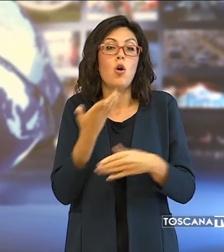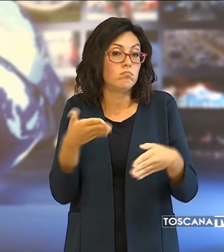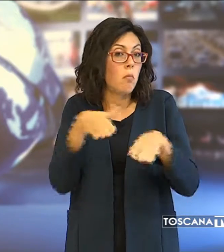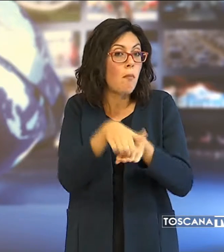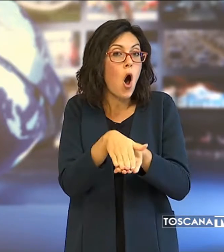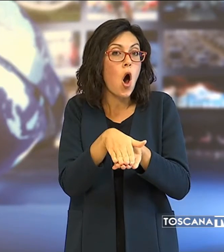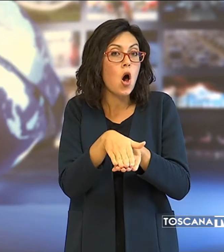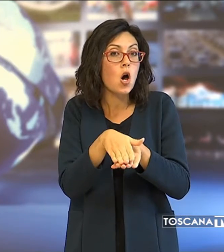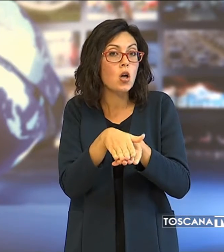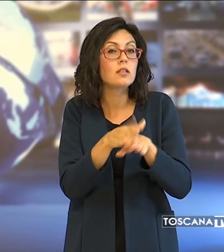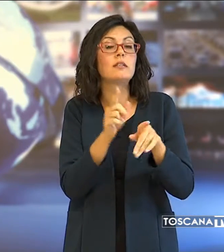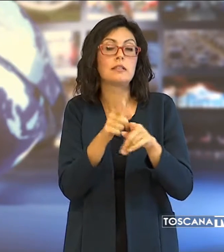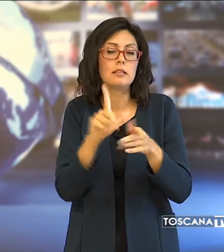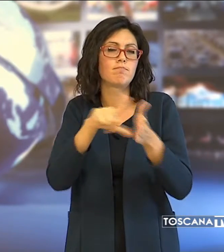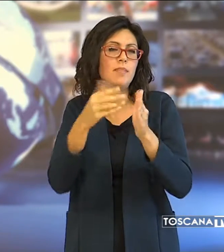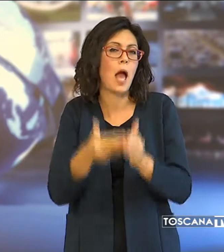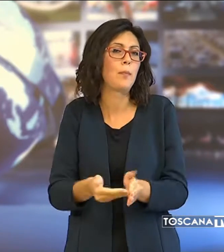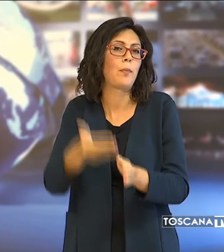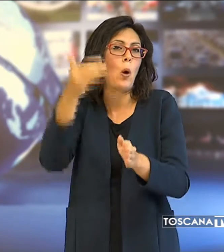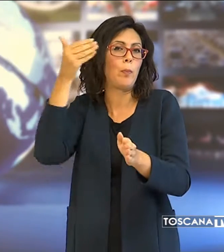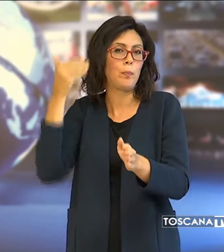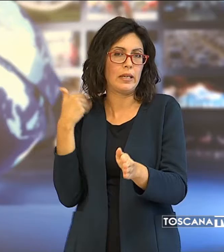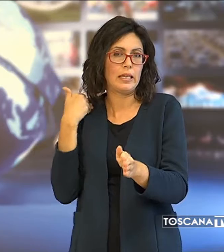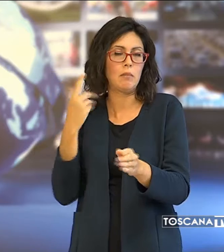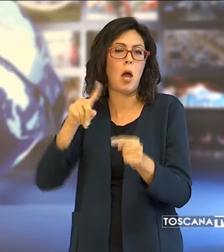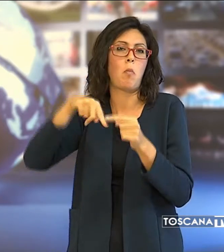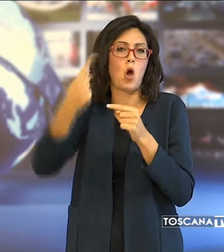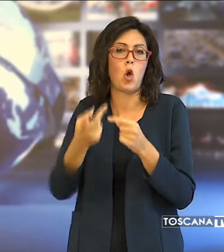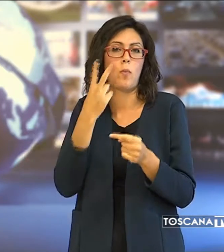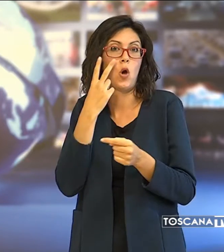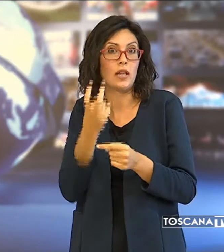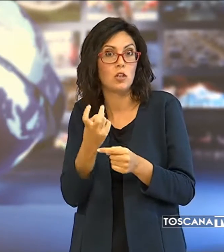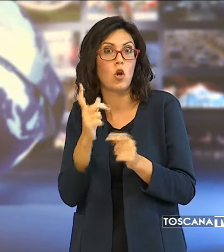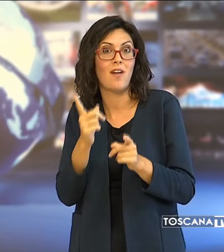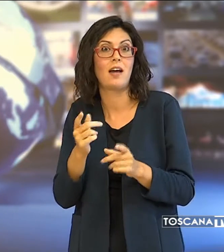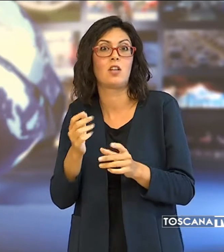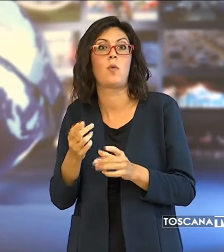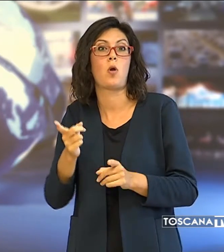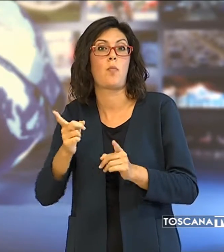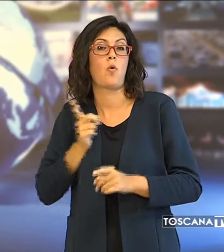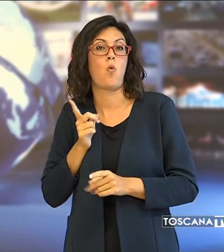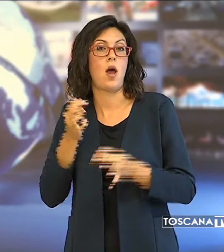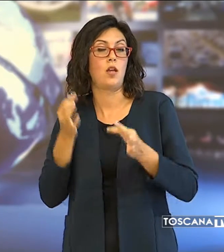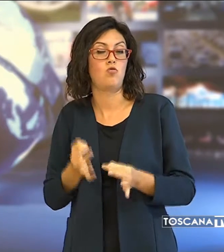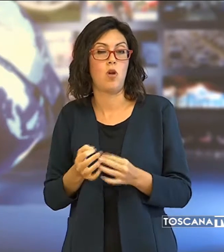risalirebbe a molto tempo prima dal ritrovamento da parte di una guardia giurata.